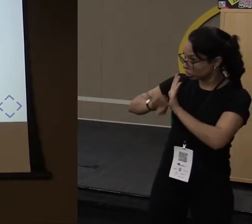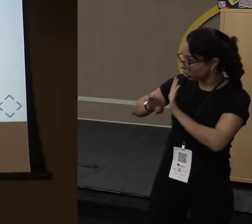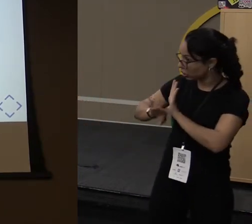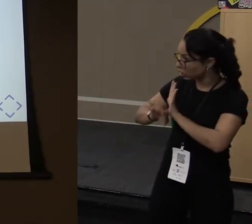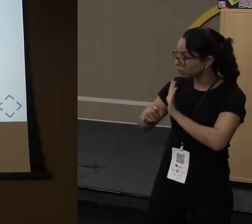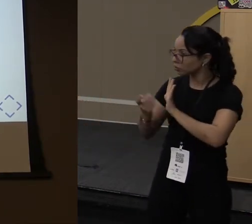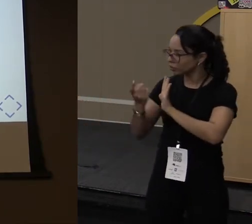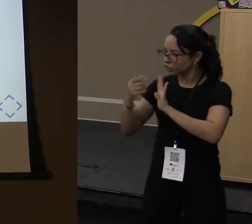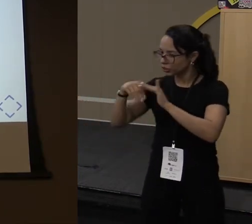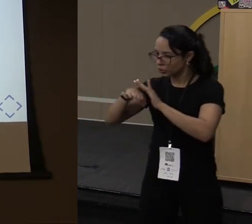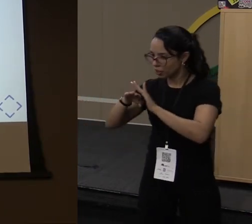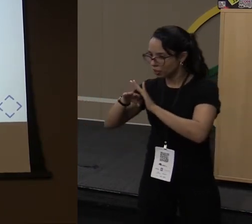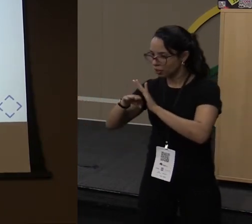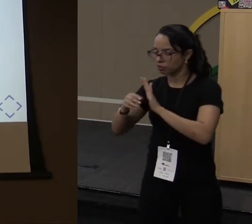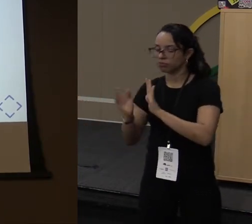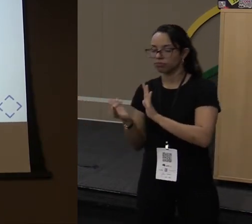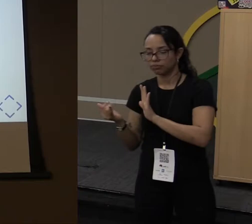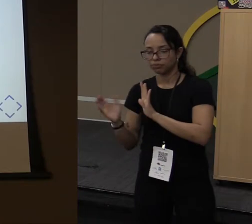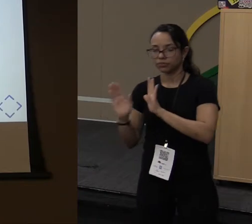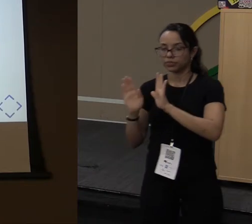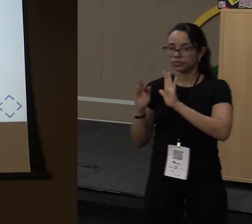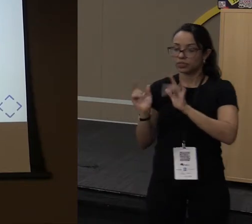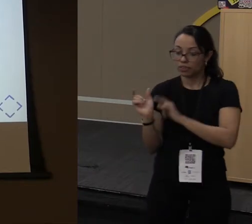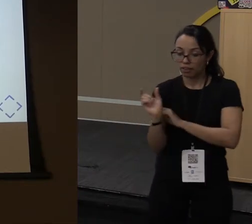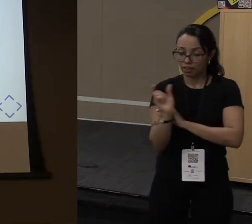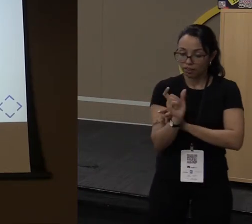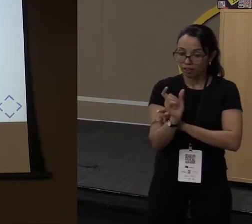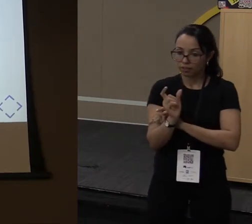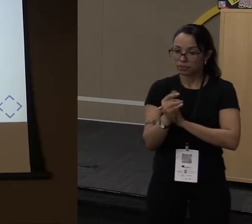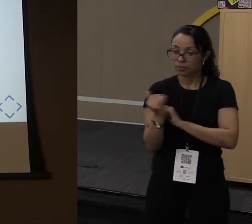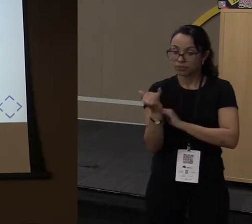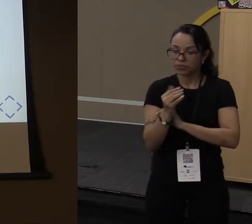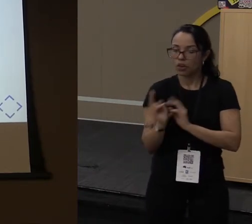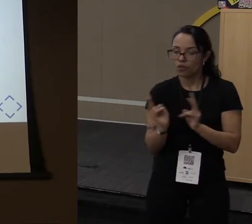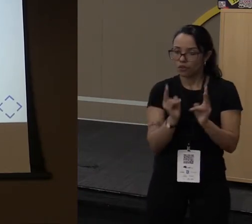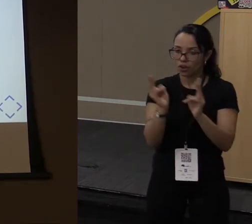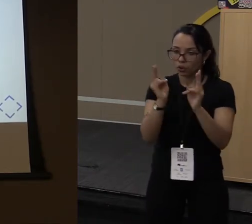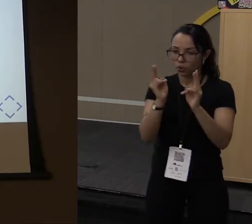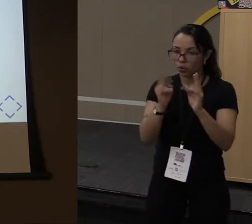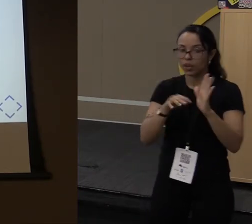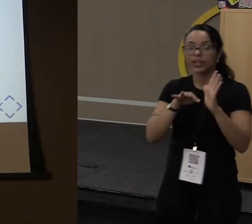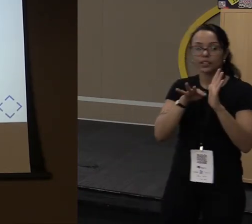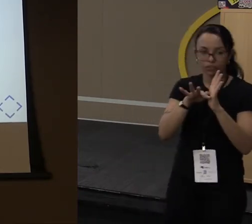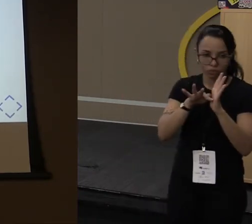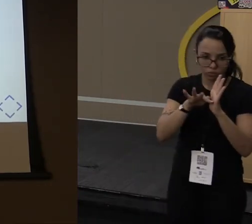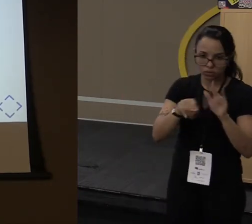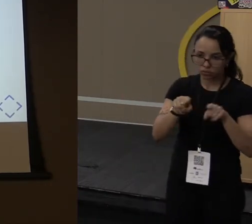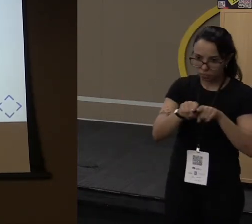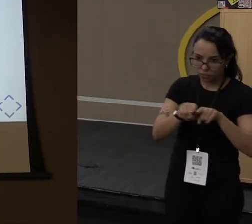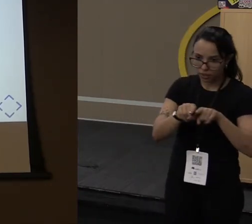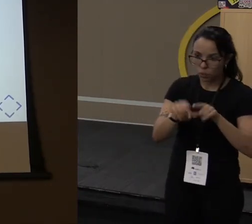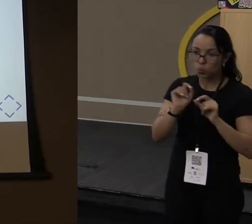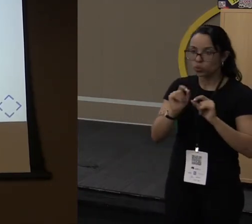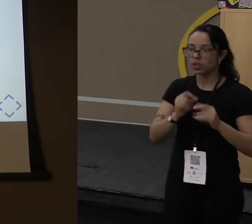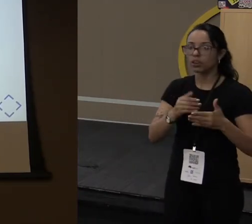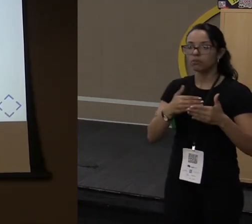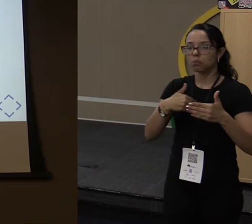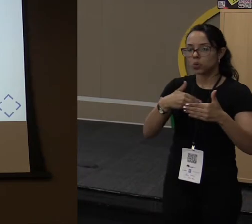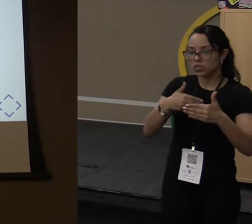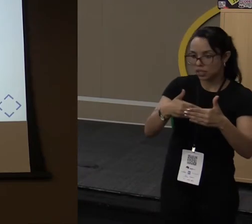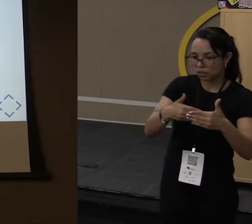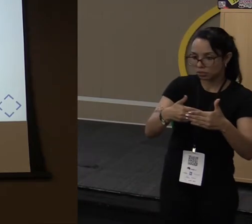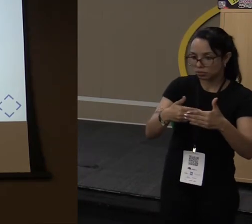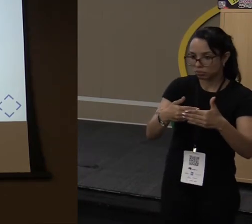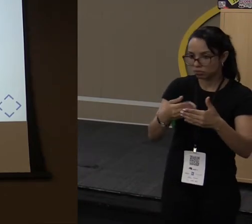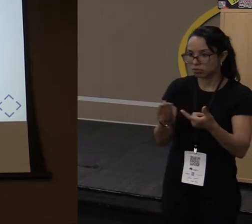mais dele. Era um function para sinalizar que é uma lambda e o valor. E a função, no caso, o que vai ser processado. Alguma